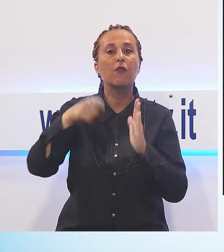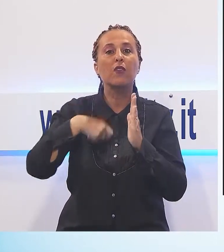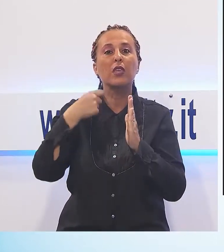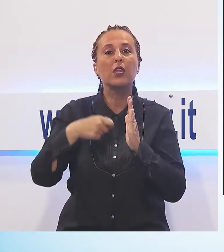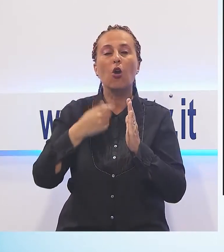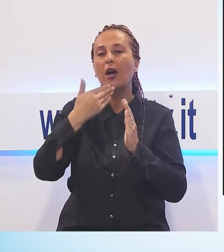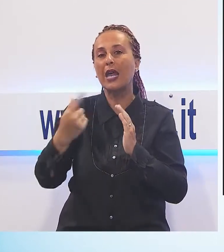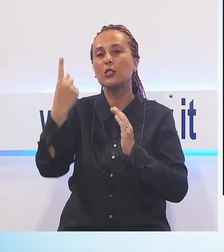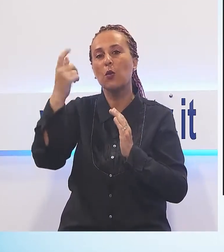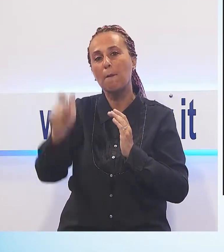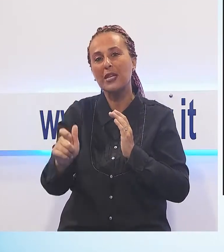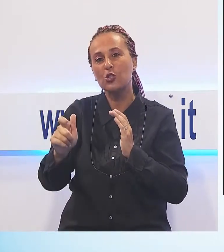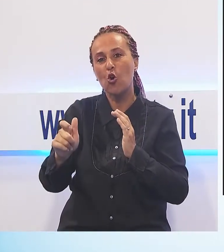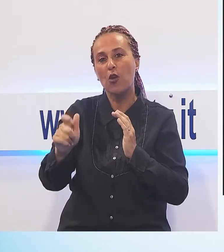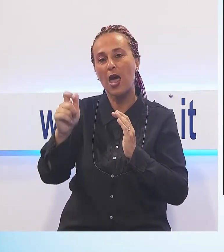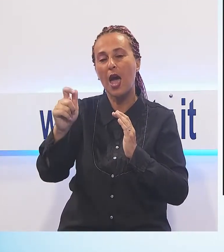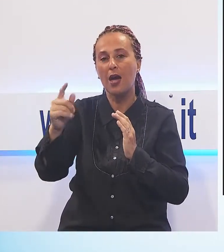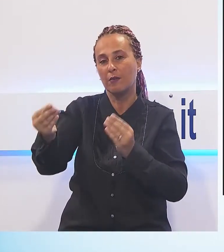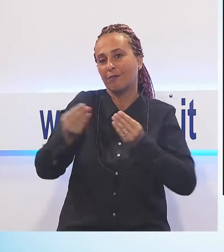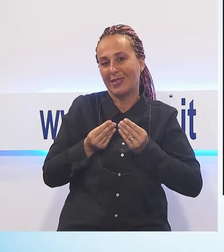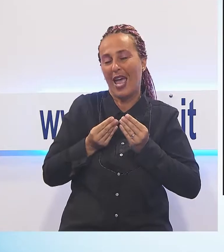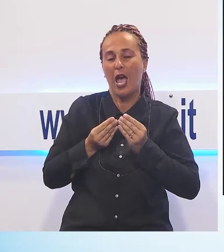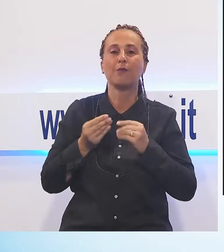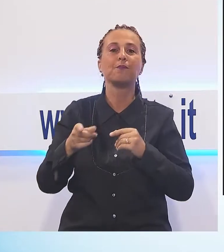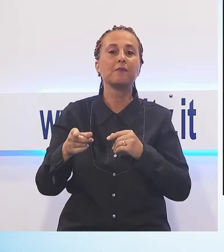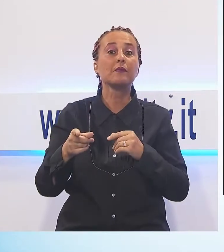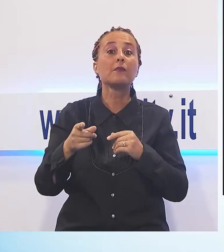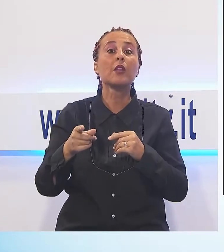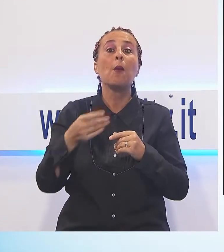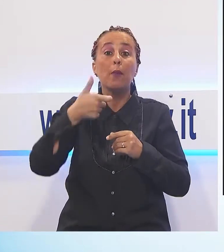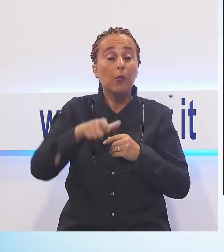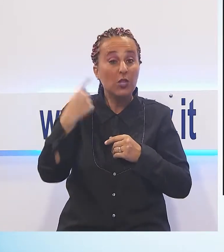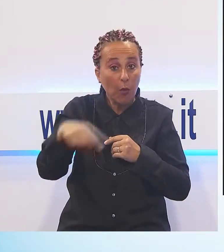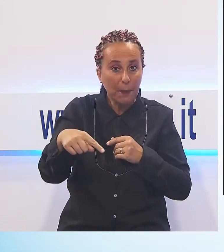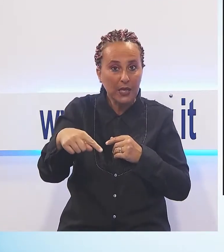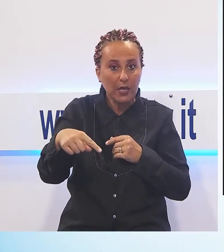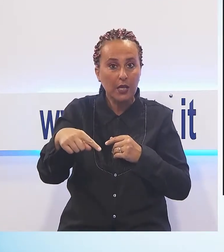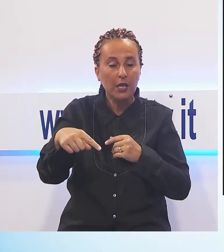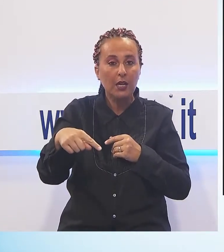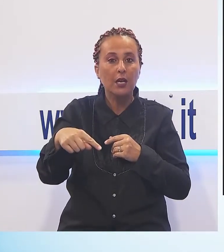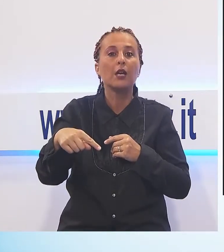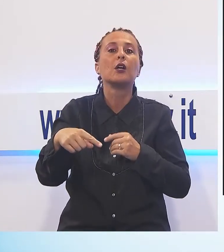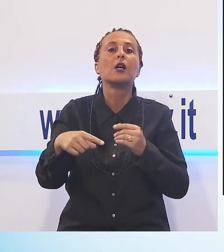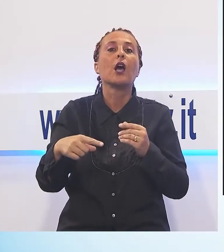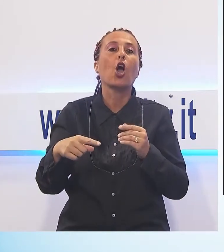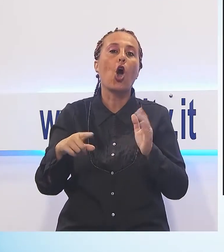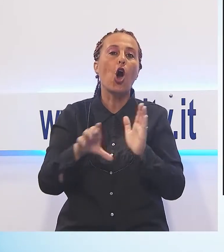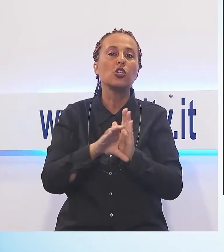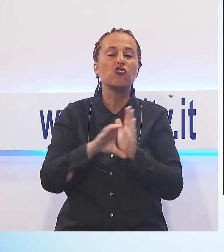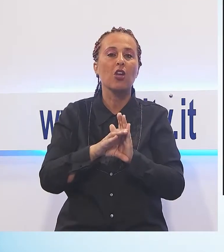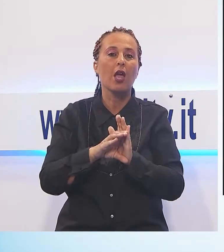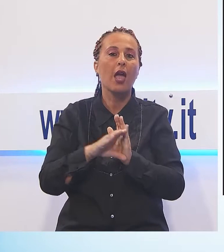il nostro gentile telespettatore. In base a tutto ciò è stato prorogato e prolungato il codice di allerta